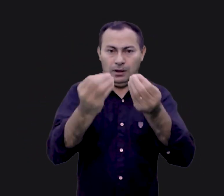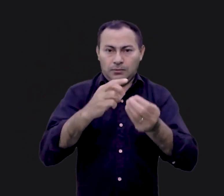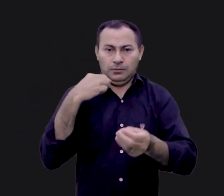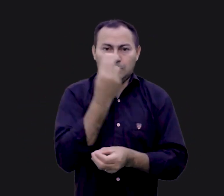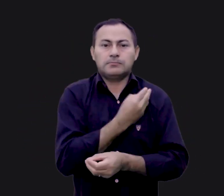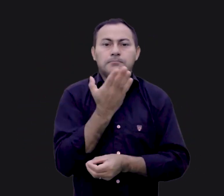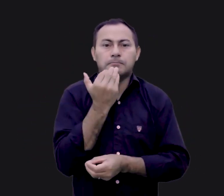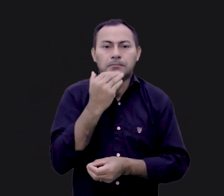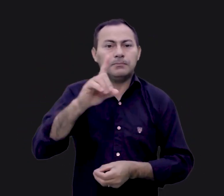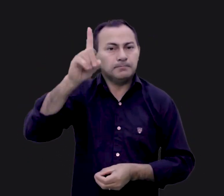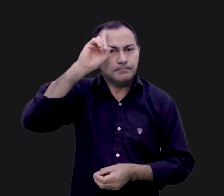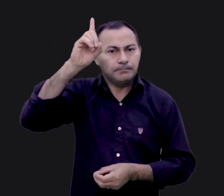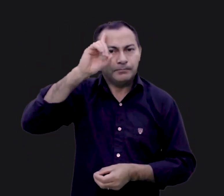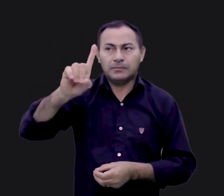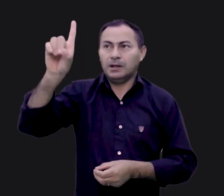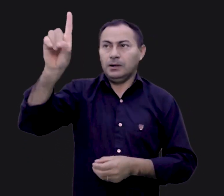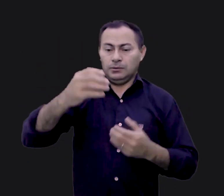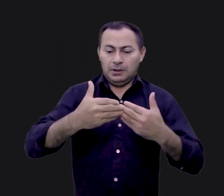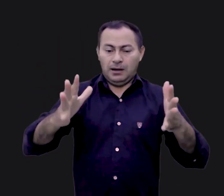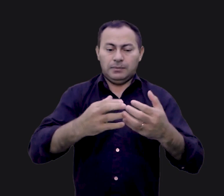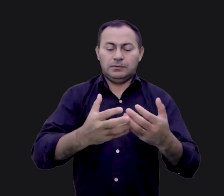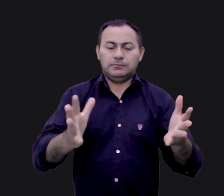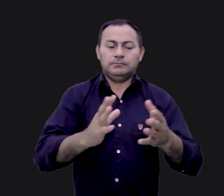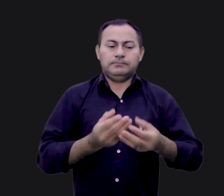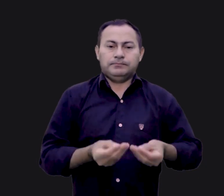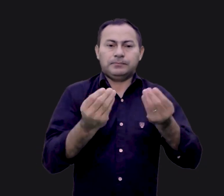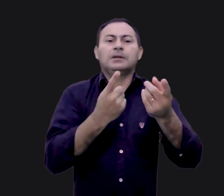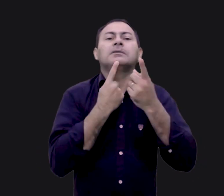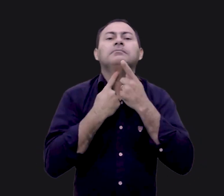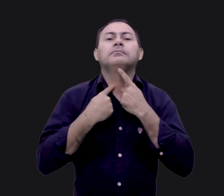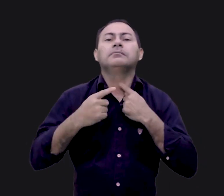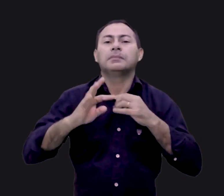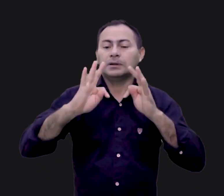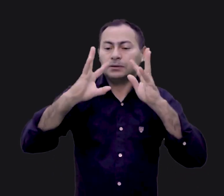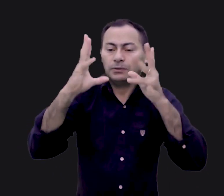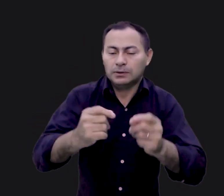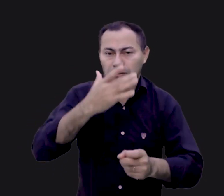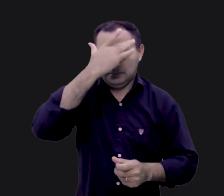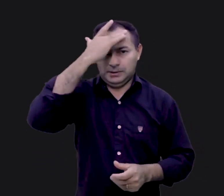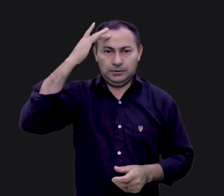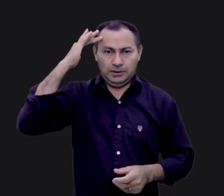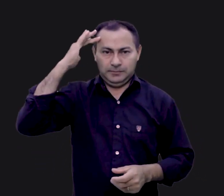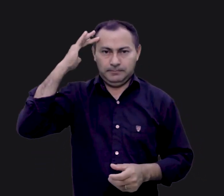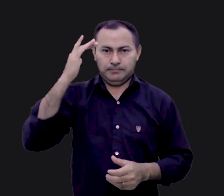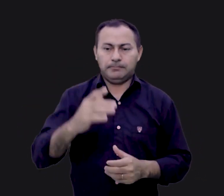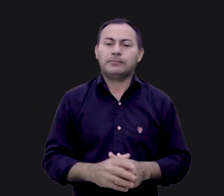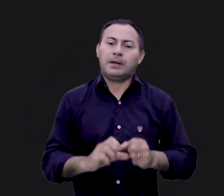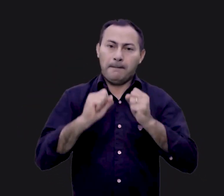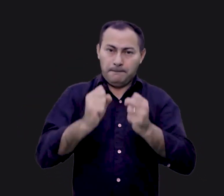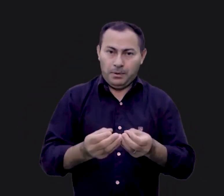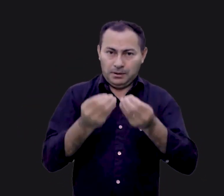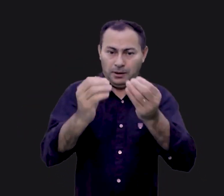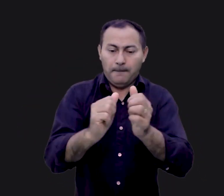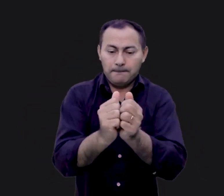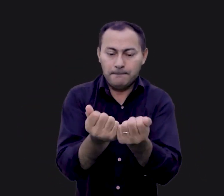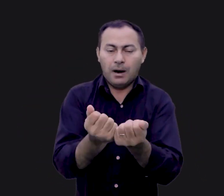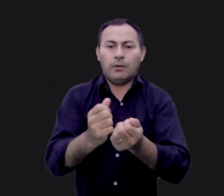o nosso pão de cada dia. Deus abre suas mãos e satisfaz o desejo de todo ser vivo. Ele pode nos dar o pão e a